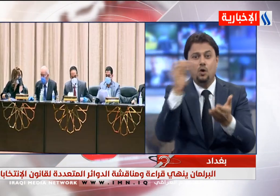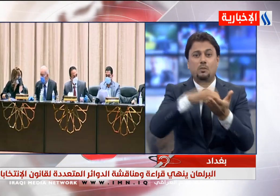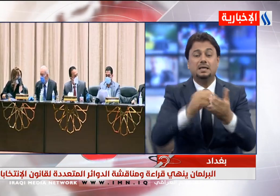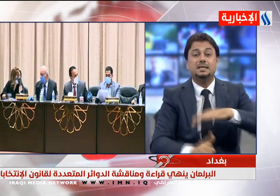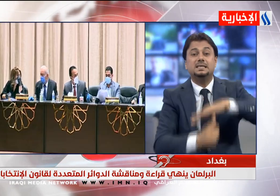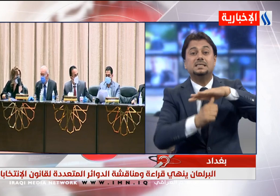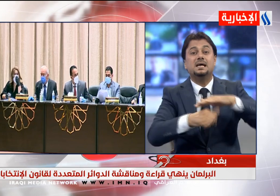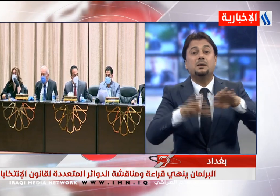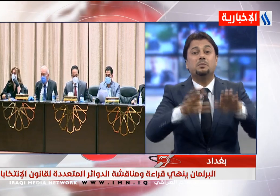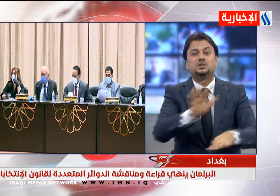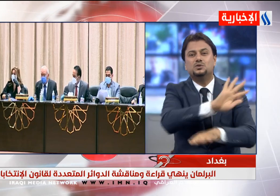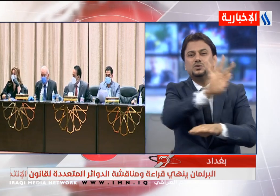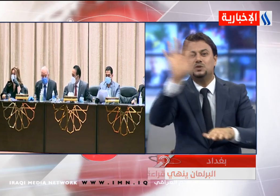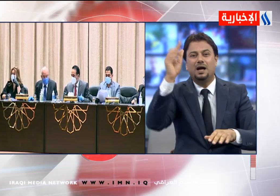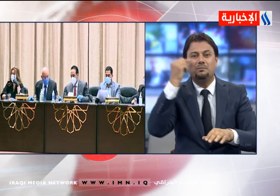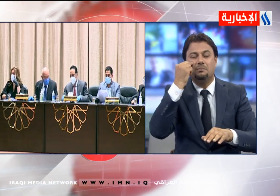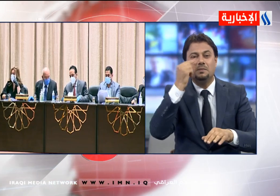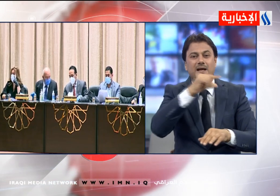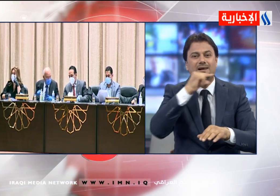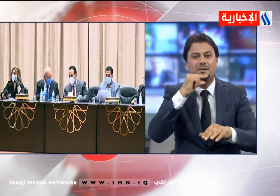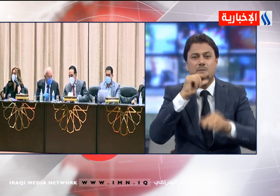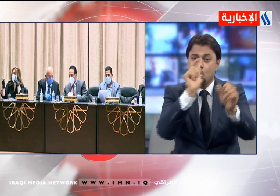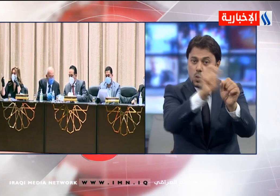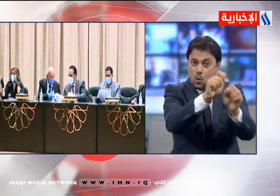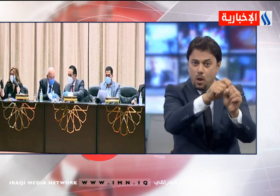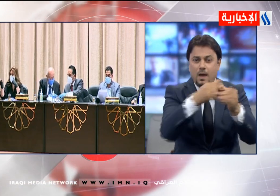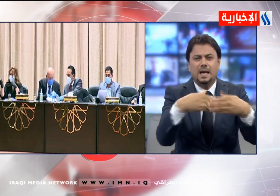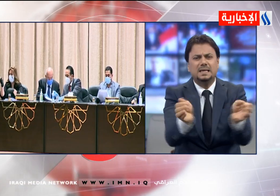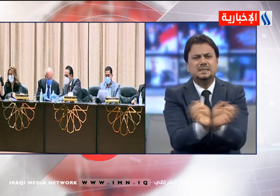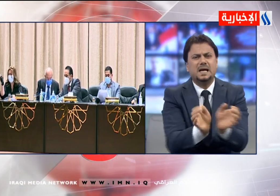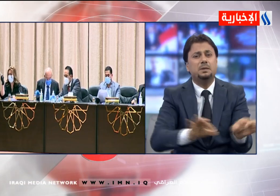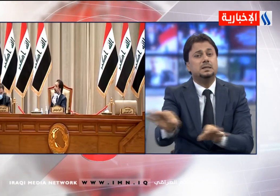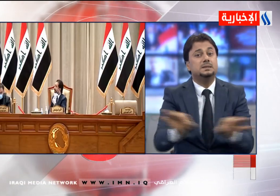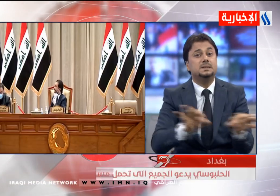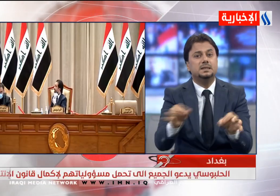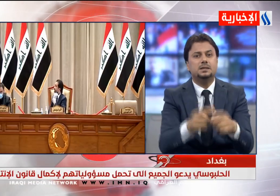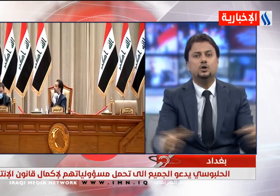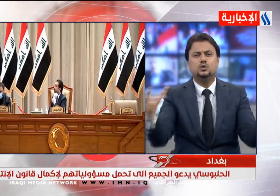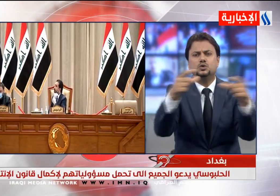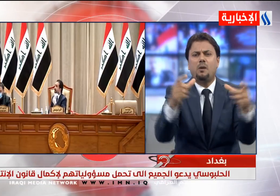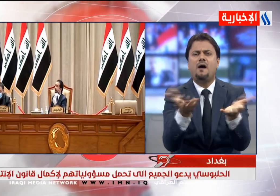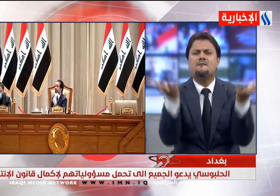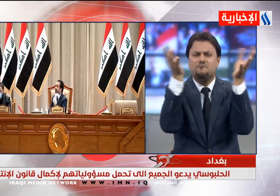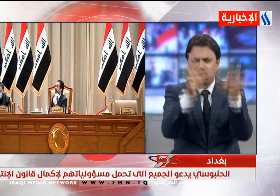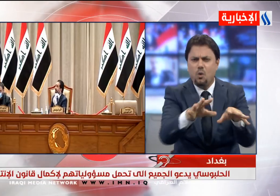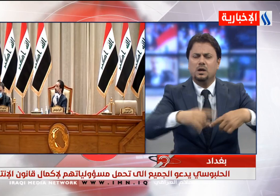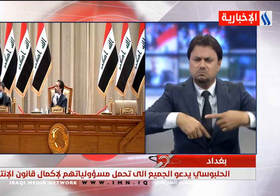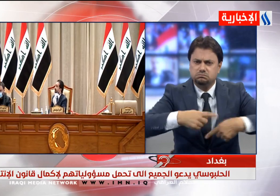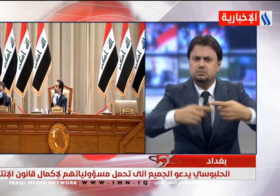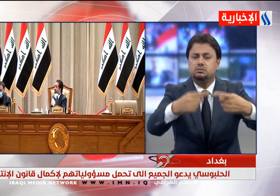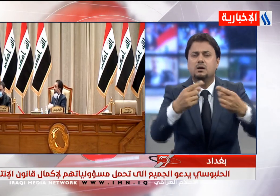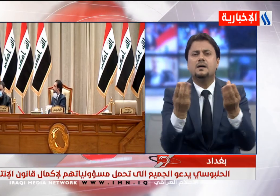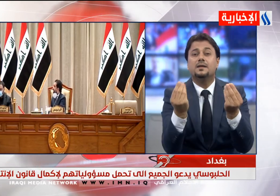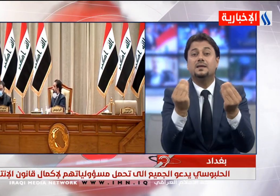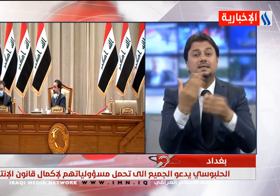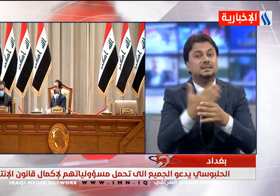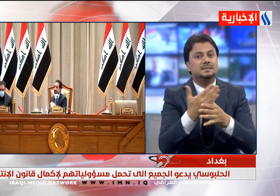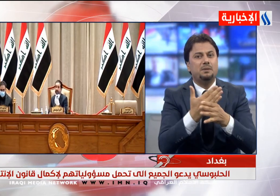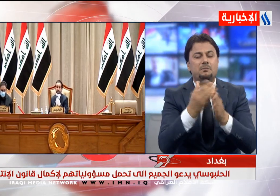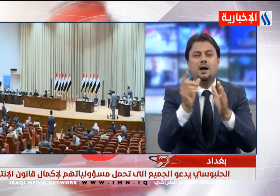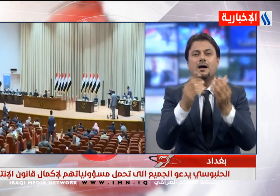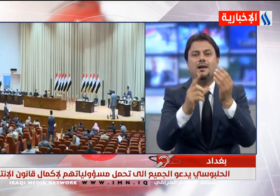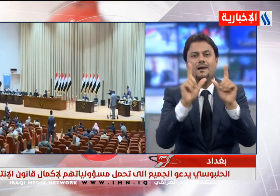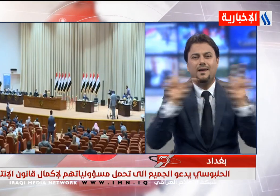محمد الحلبوسي خلال الجلسة رؤساء القوى السياسية بعقد اجتماعات مكثفة بحضور اللجنة القانونية